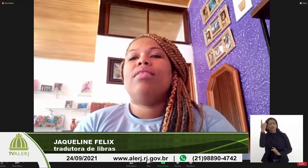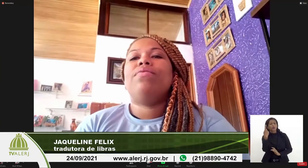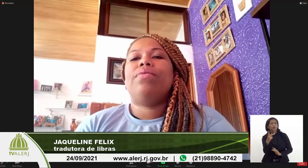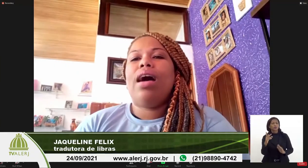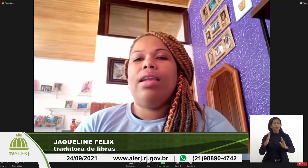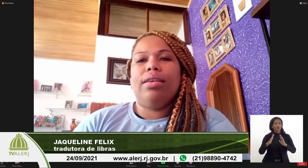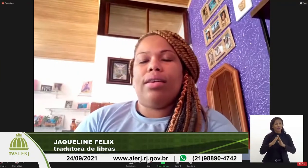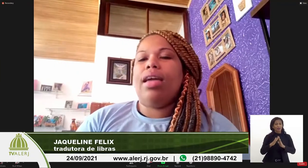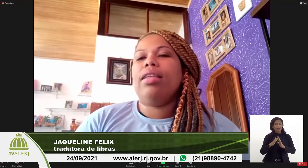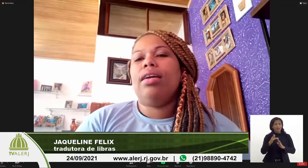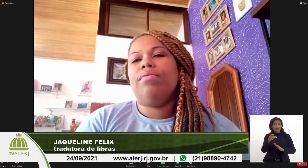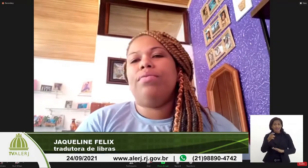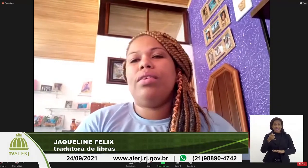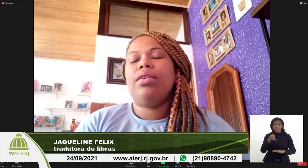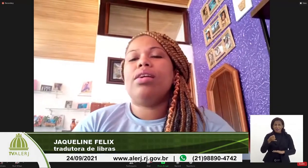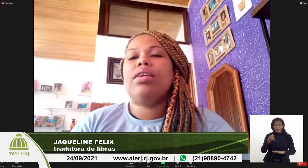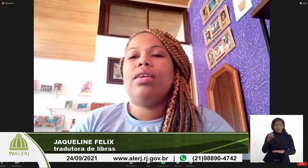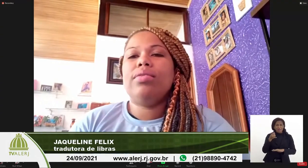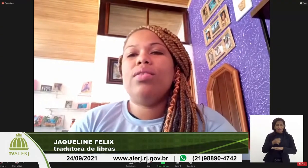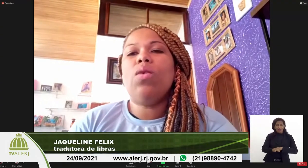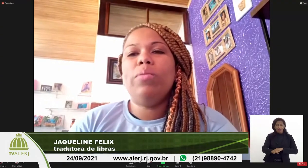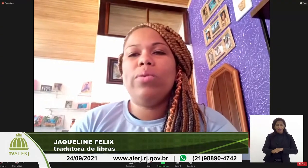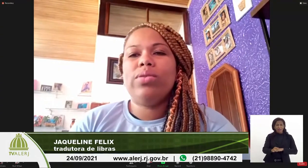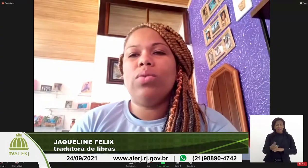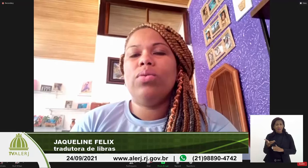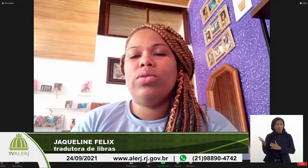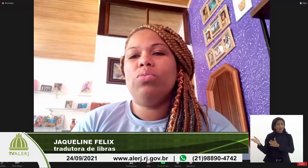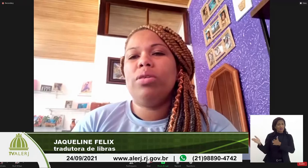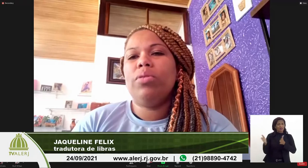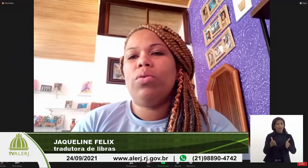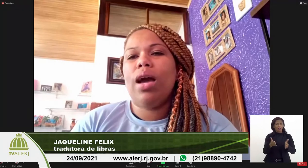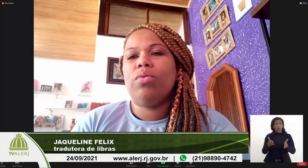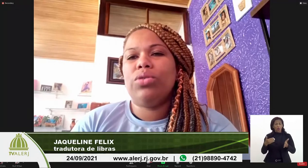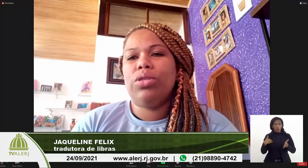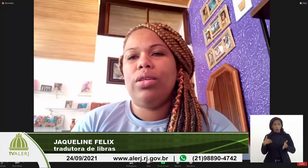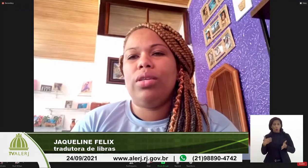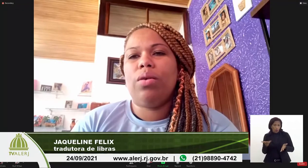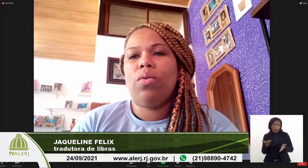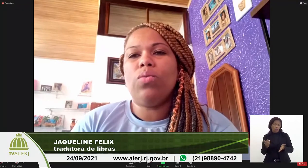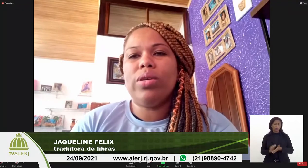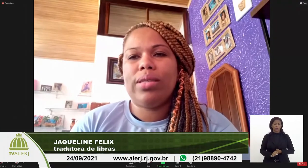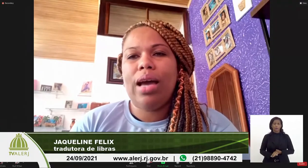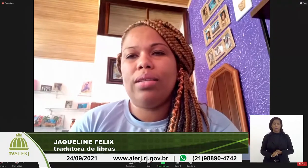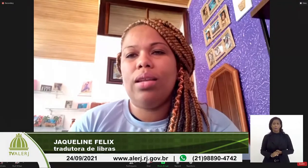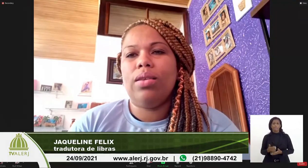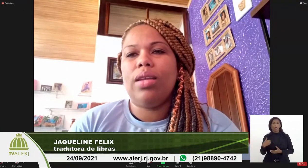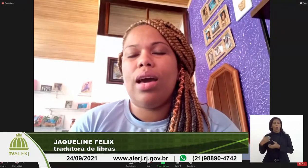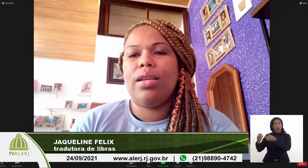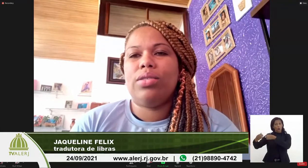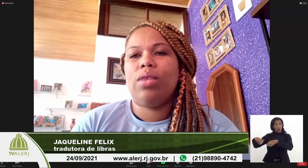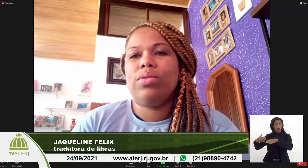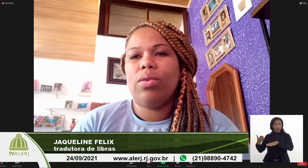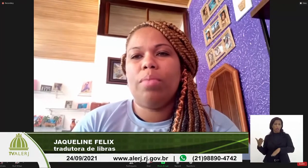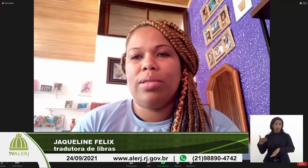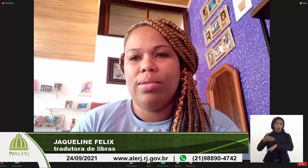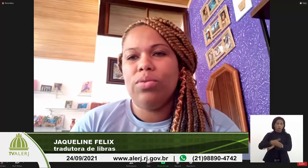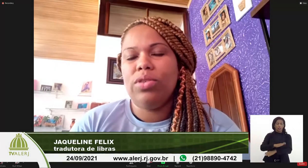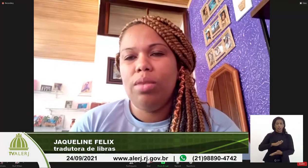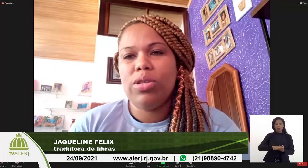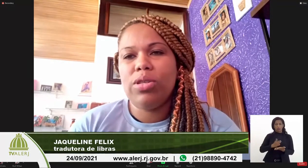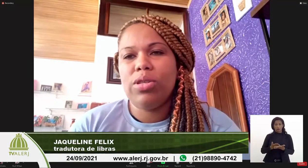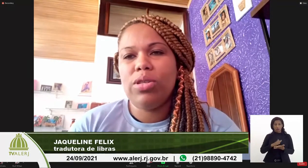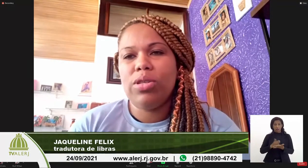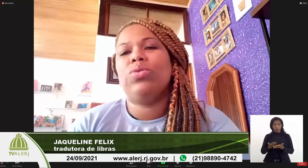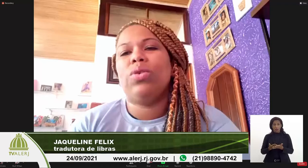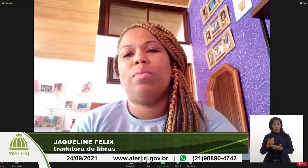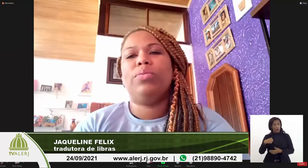Essa falha, ela vinha, e assim como eu, quando eu assumi meu cargo de concursada na área de tradução e interpretação